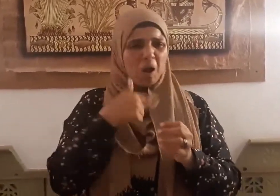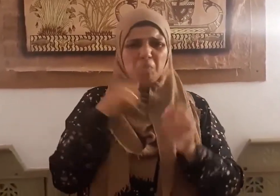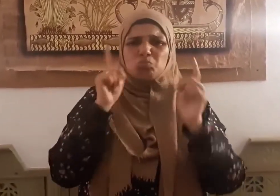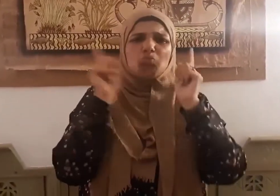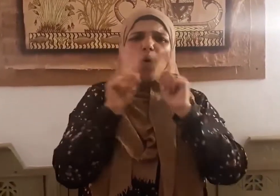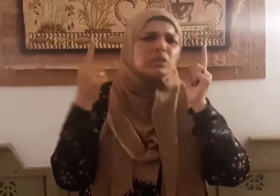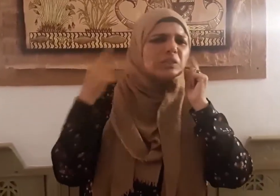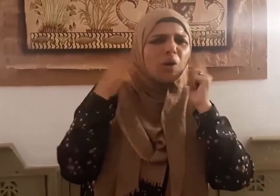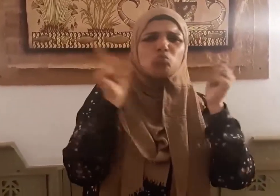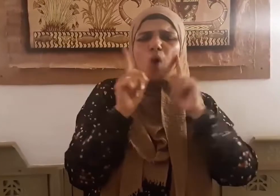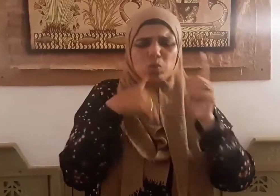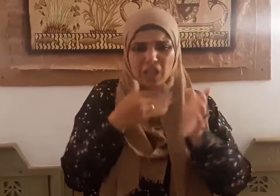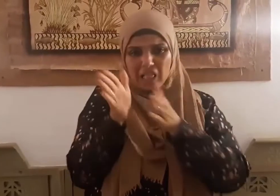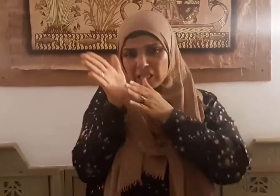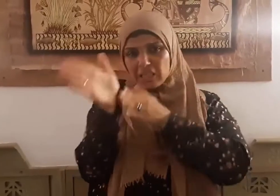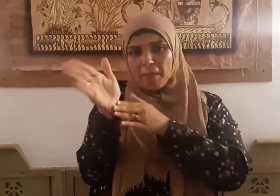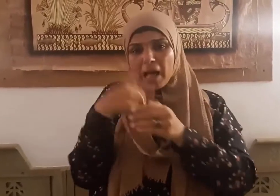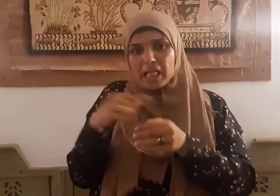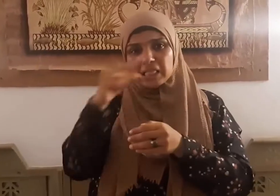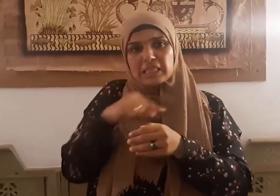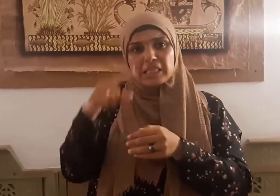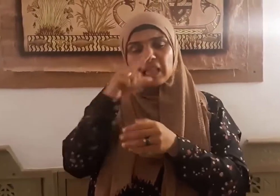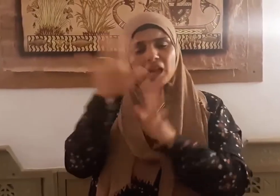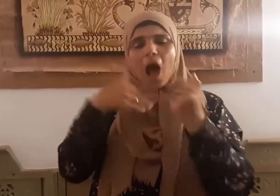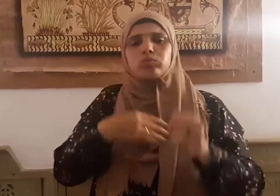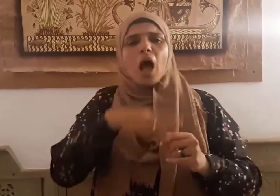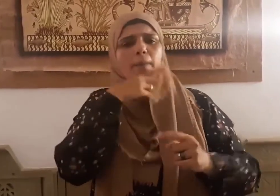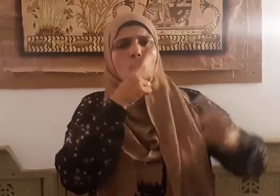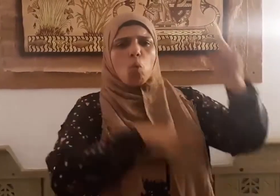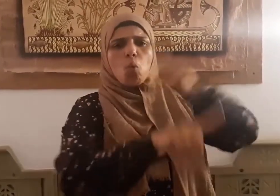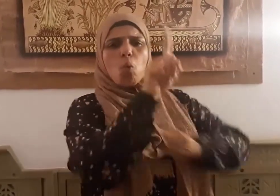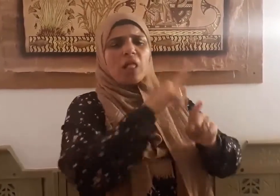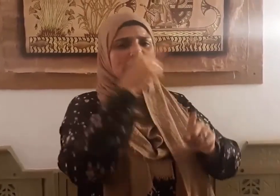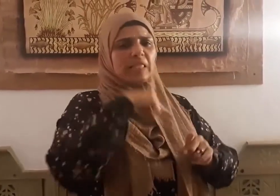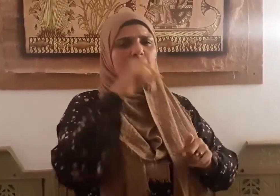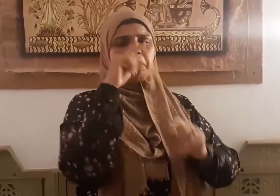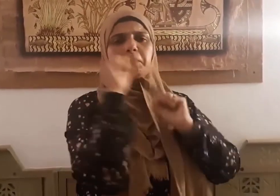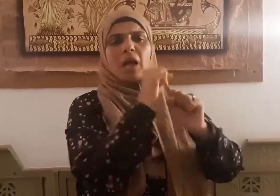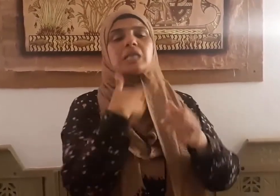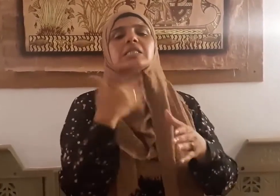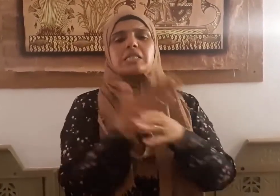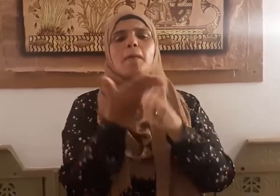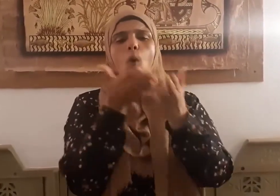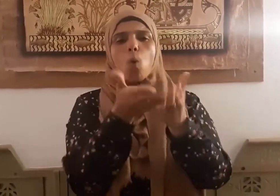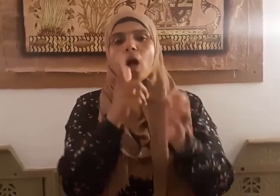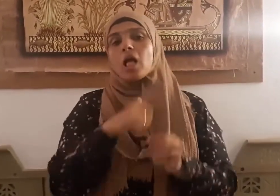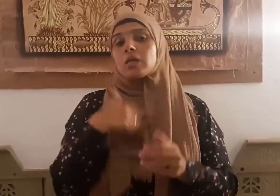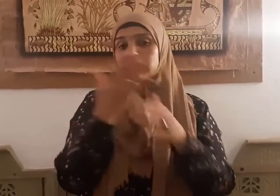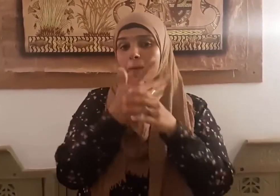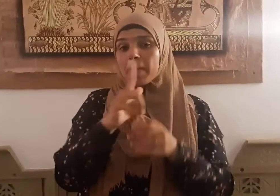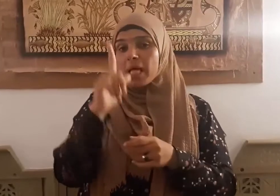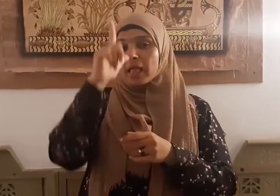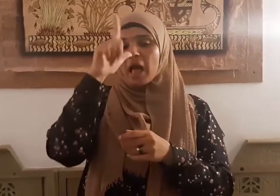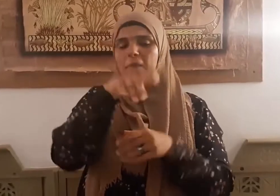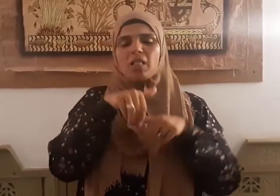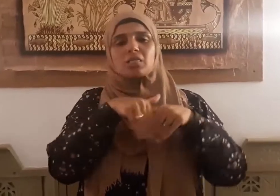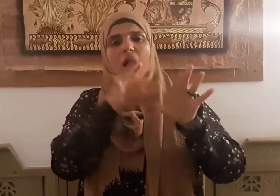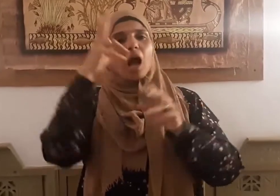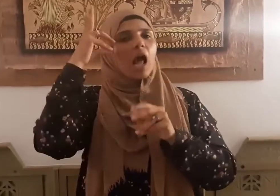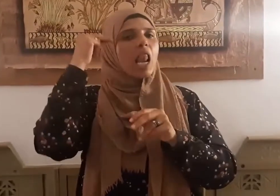يتبعوا غير دين الآباء والأجداد وبسبب الكبر ترك اليهود اتباع